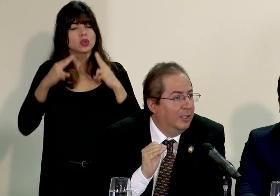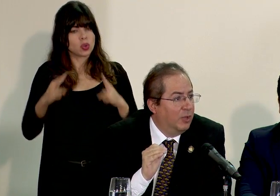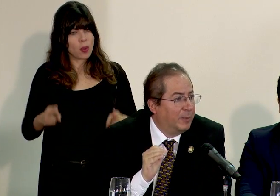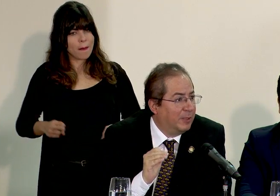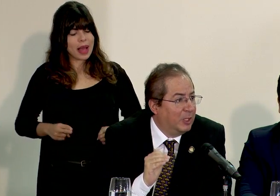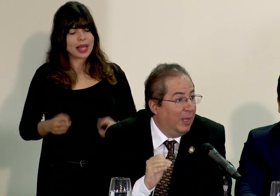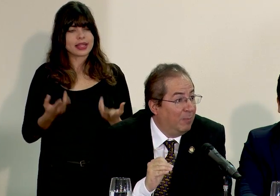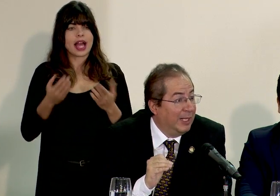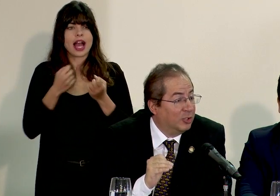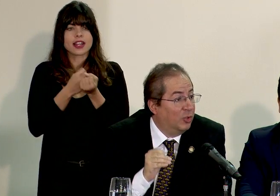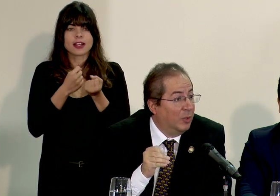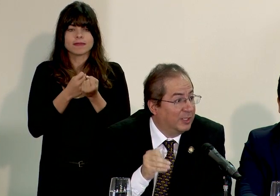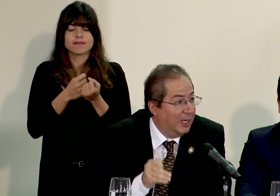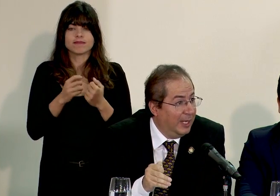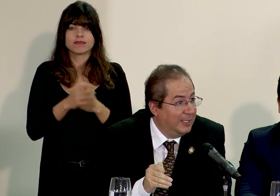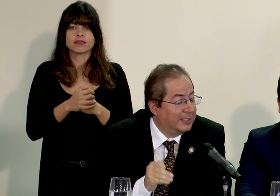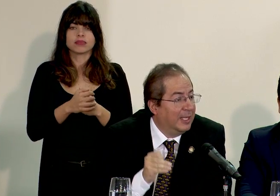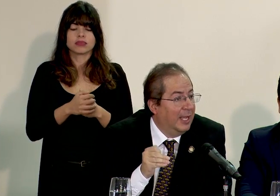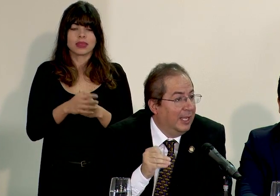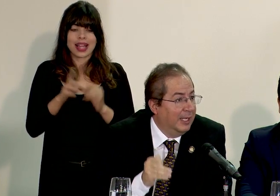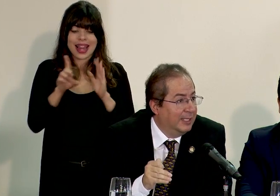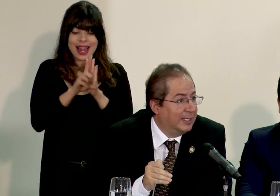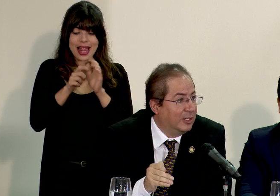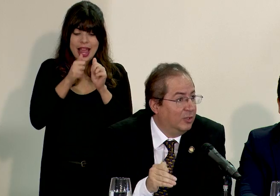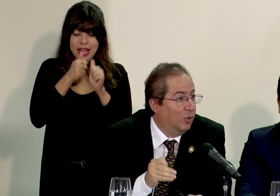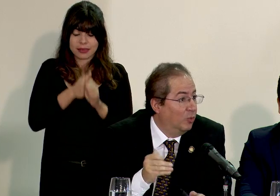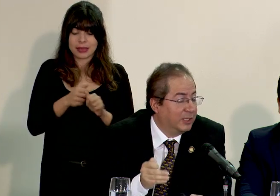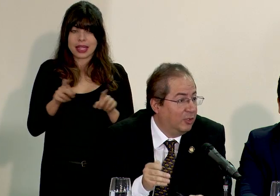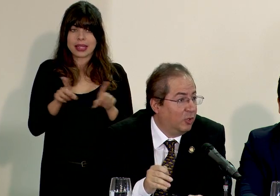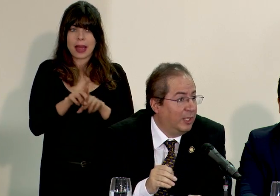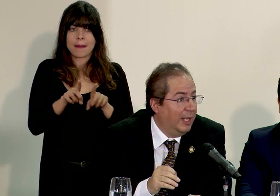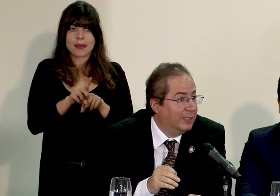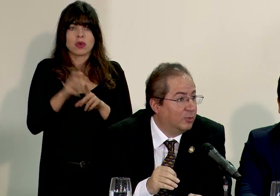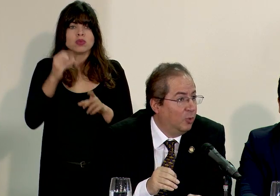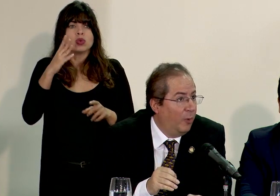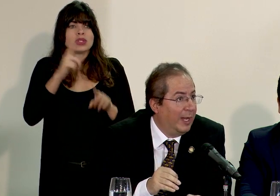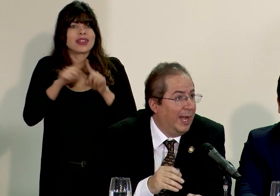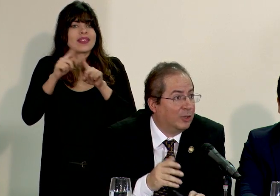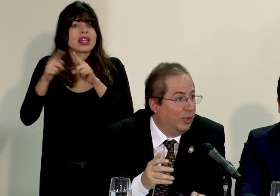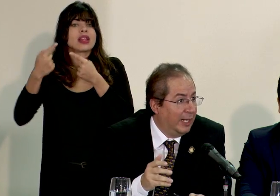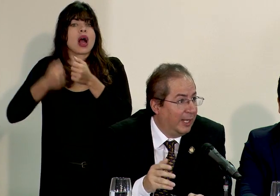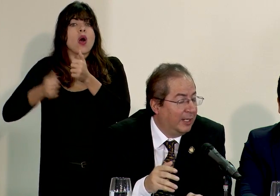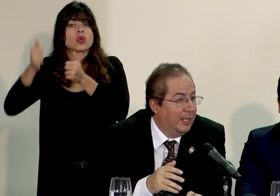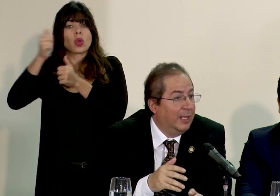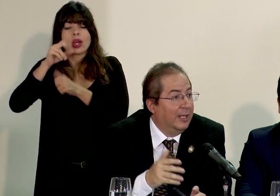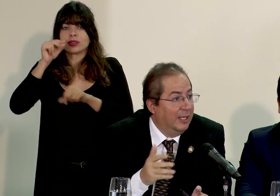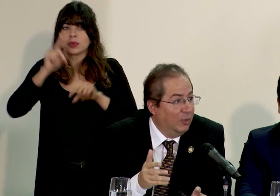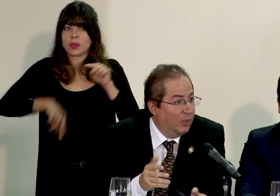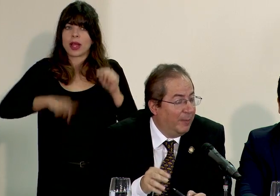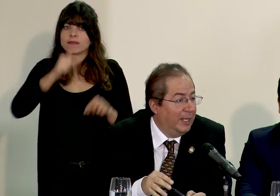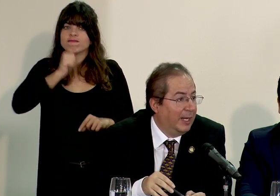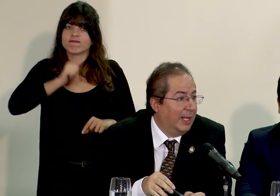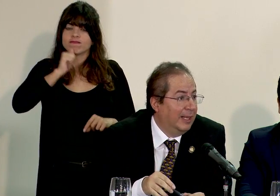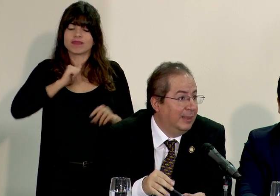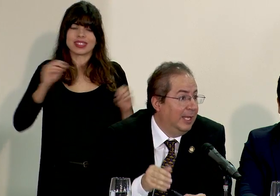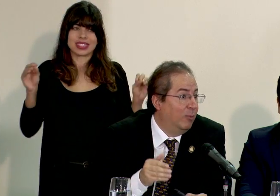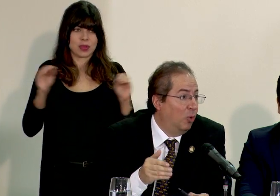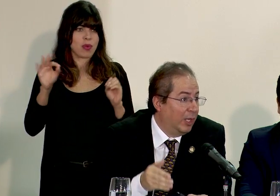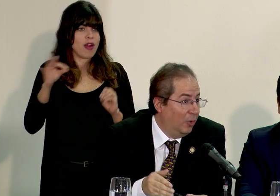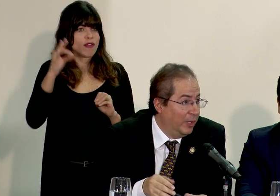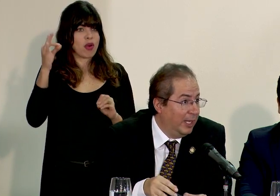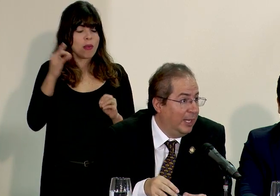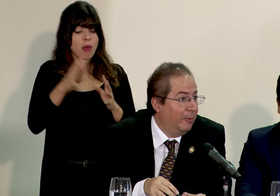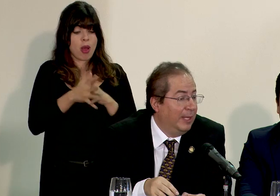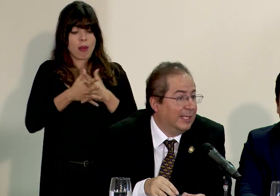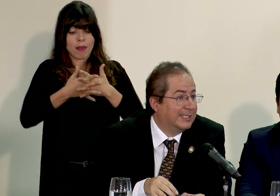desde una perspectiva de aplicación de nuestras leyes y en ese sentido nuestras autoridades no van a tolerar de ninguna manera ni